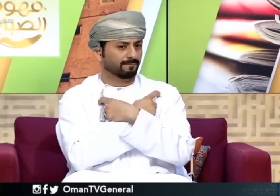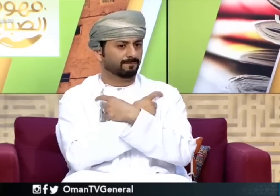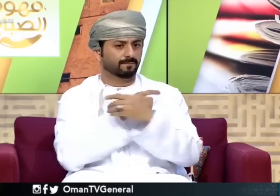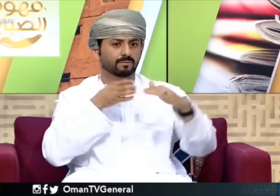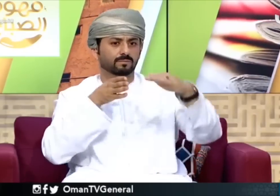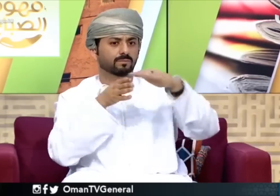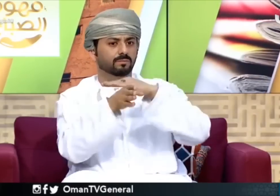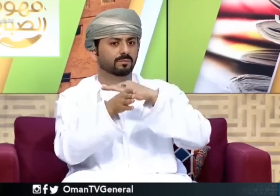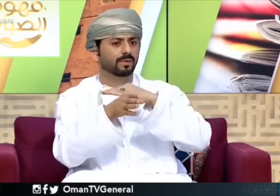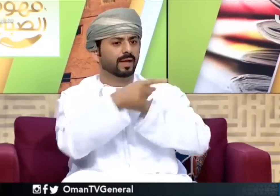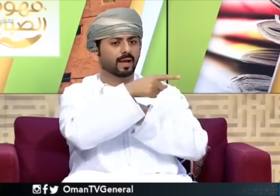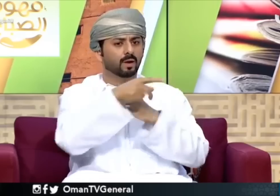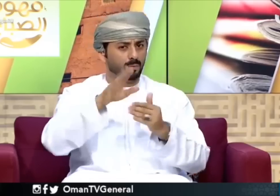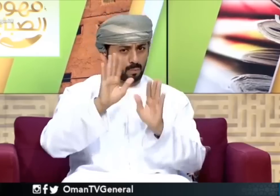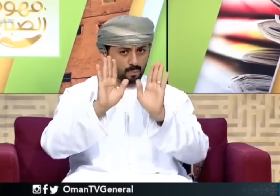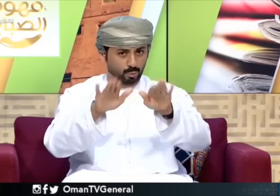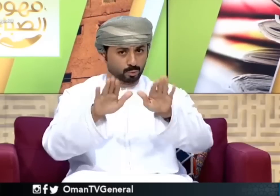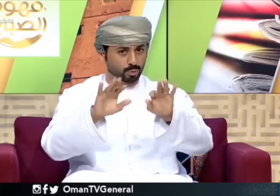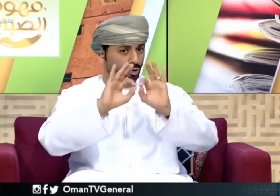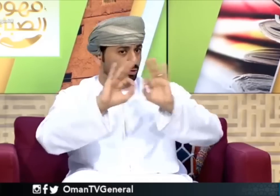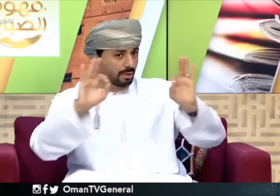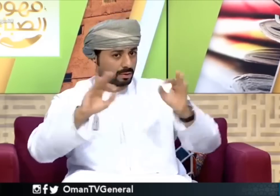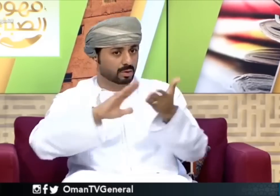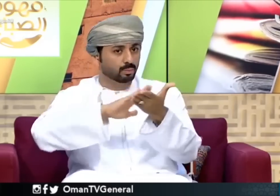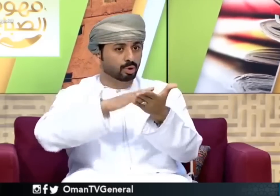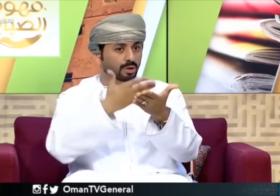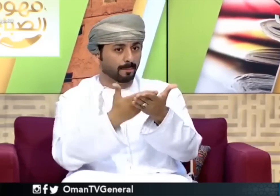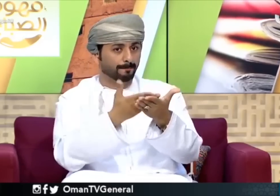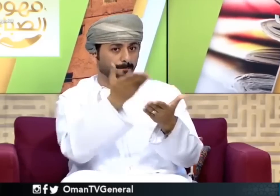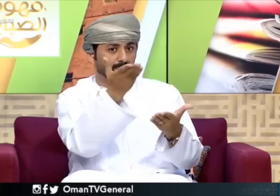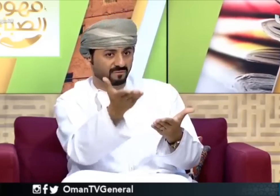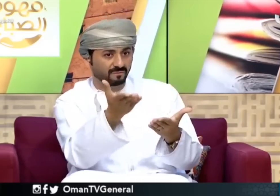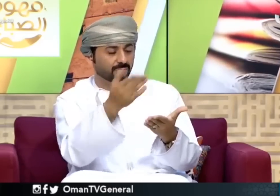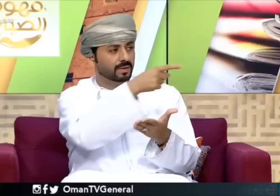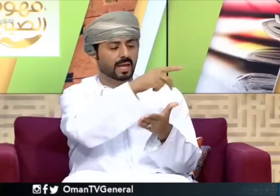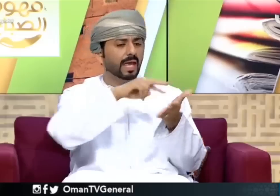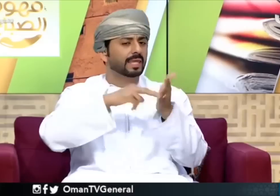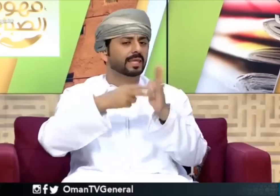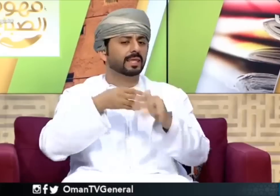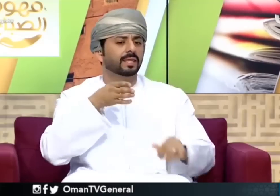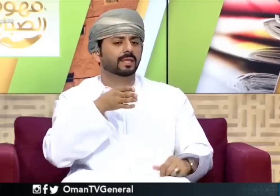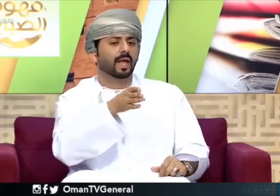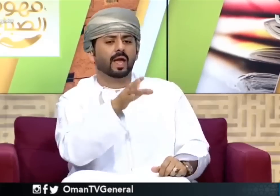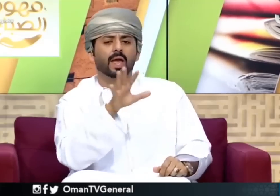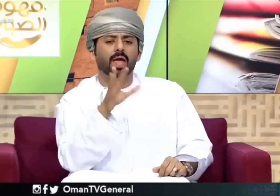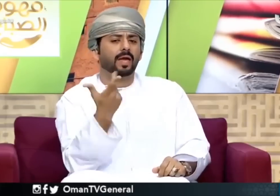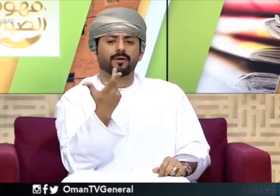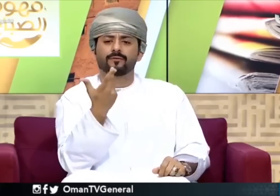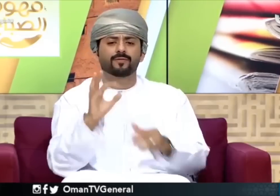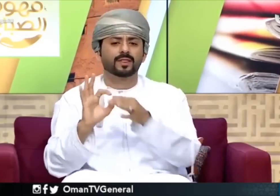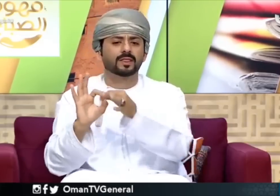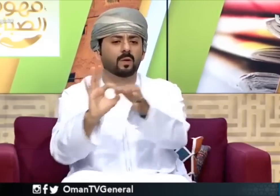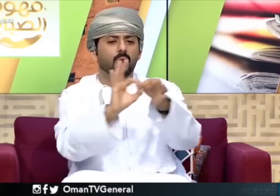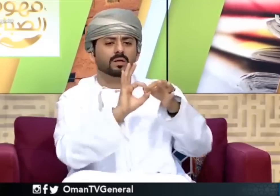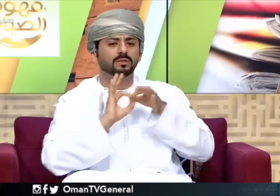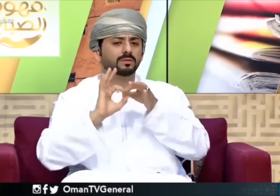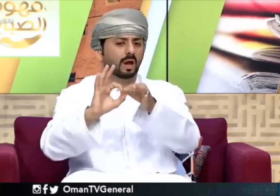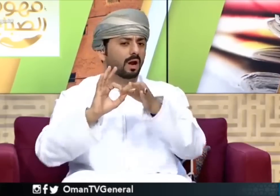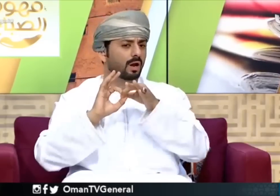لزيارتك للمتاحف ممكن يكون مترجم أو كيف تستفيدوا من زياراتكم